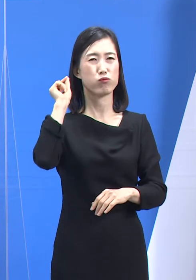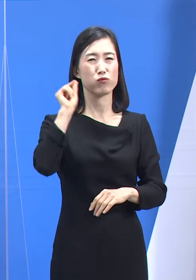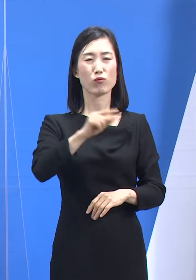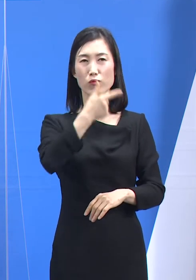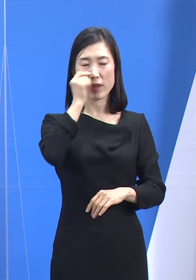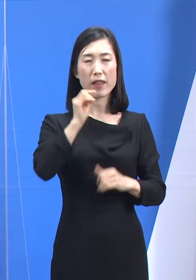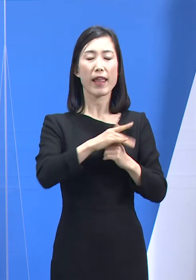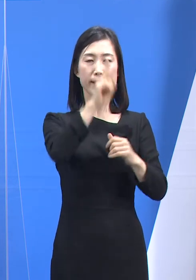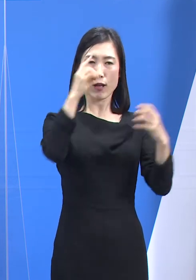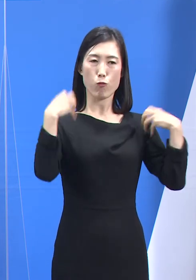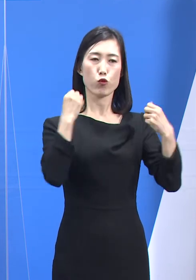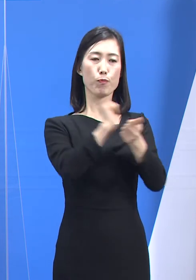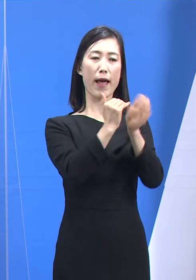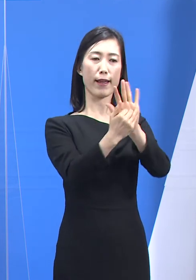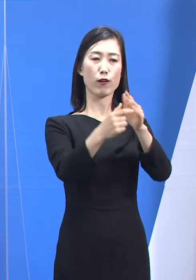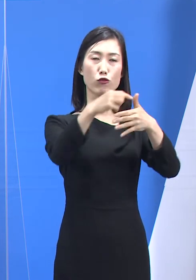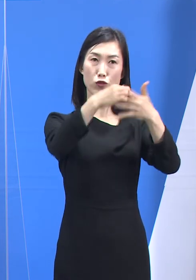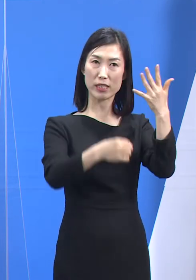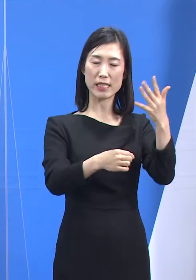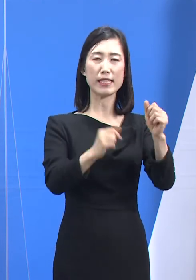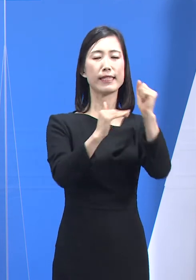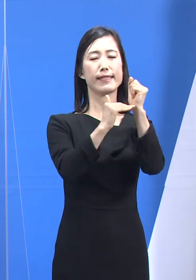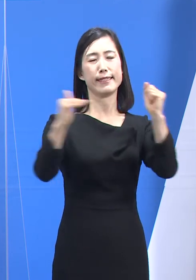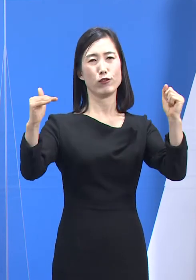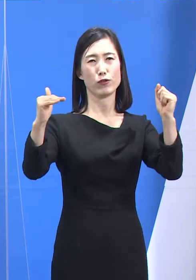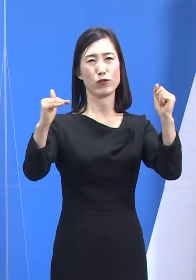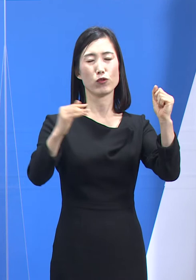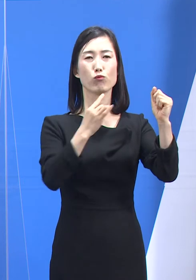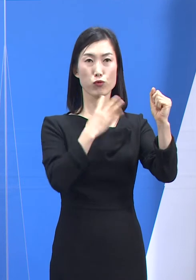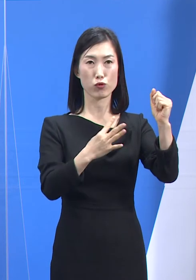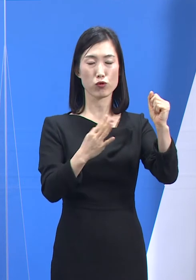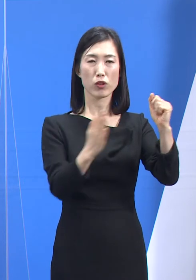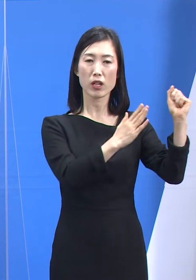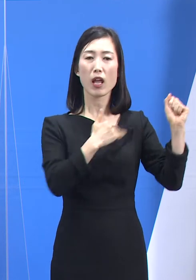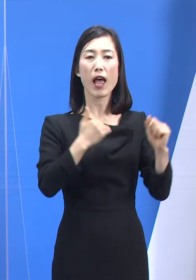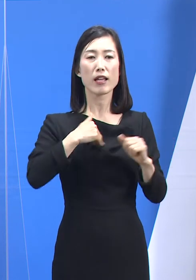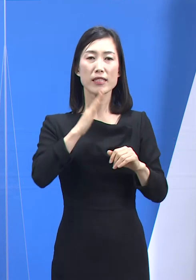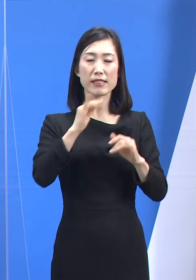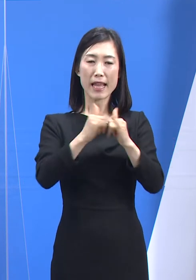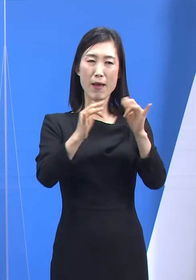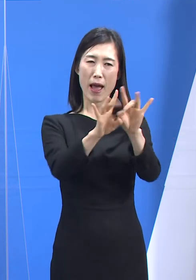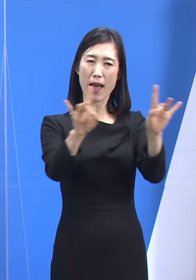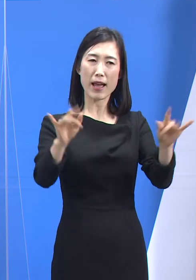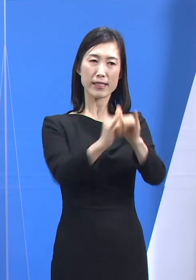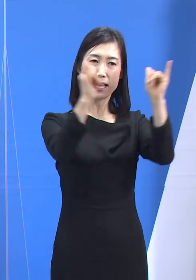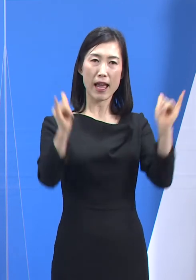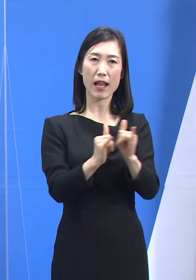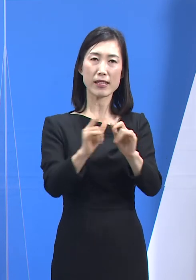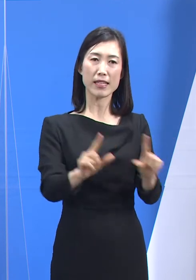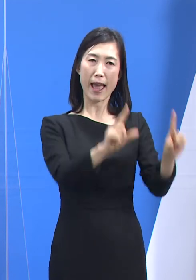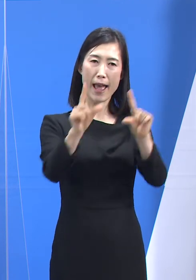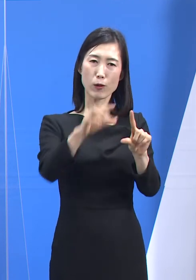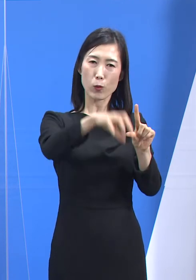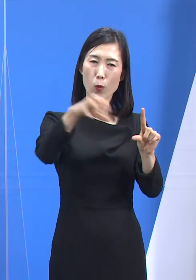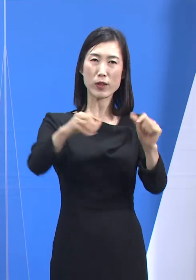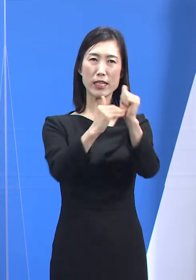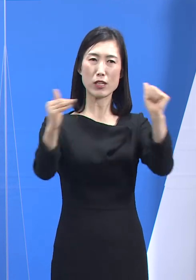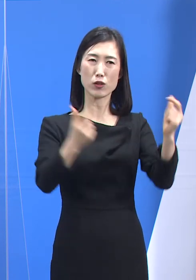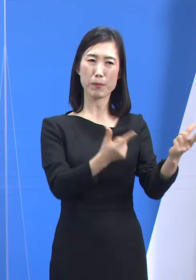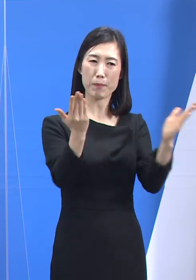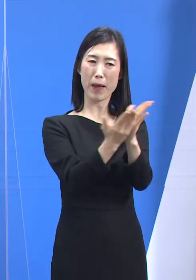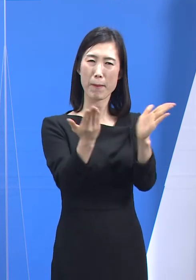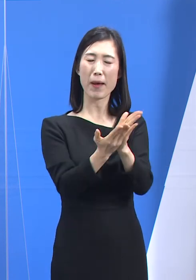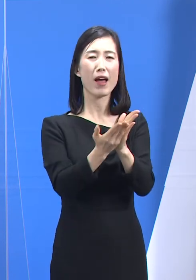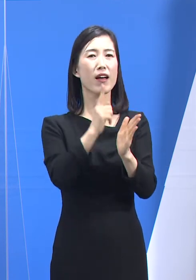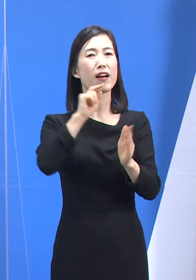정부의 방역수칙은 표준적일 수 있지만 우리가 살아가는 현장 한 곳 한 곳은 그렇게 표준적이지 않기 때문입니다.